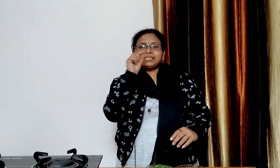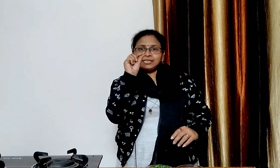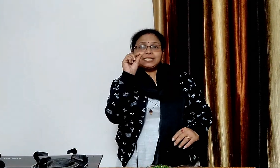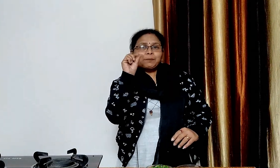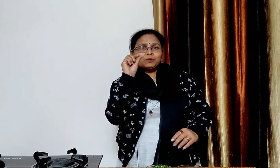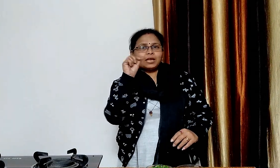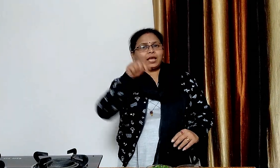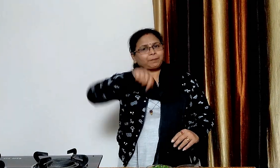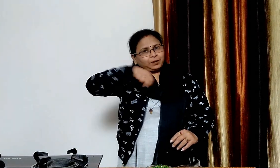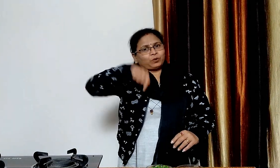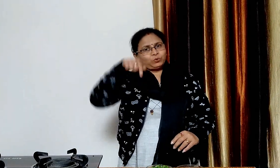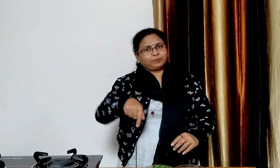खिच्छी बनाएंगे